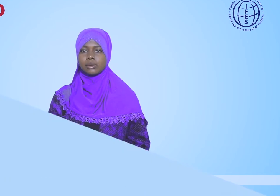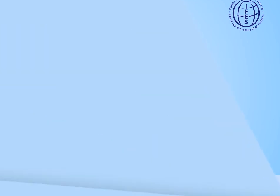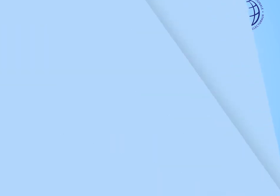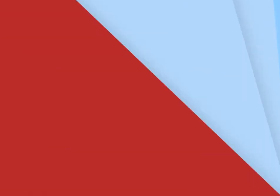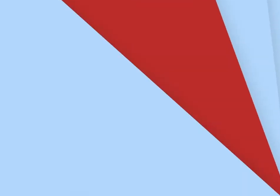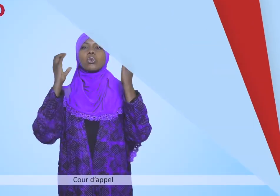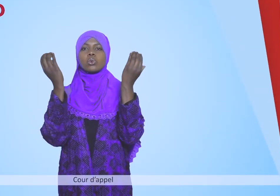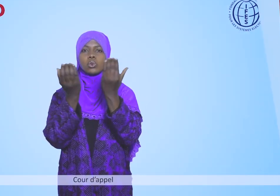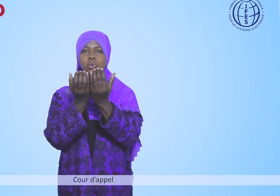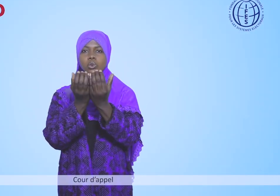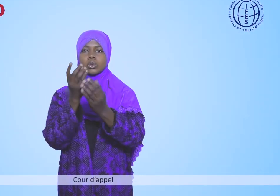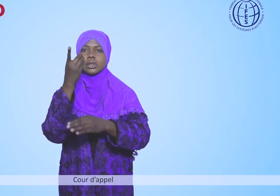Cours d'appel